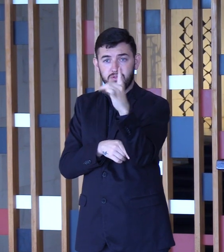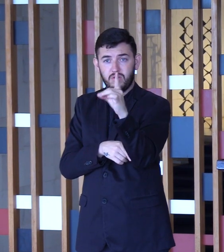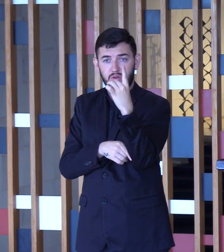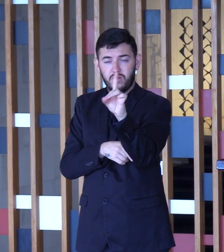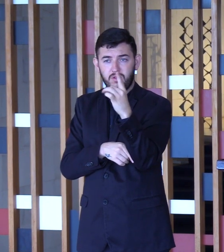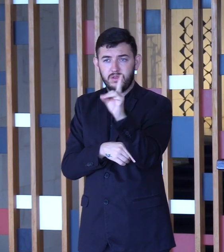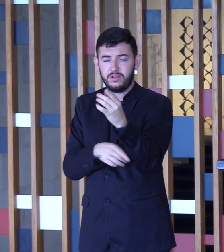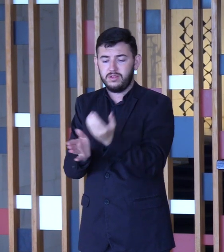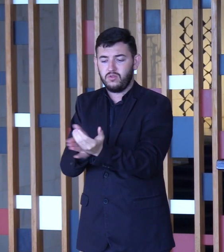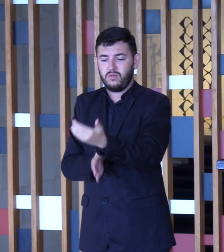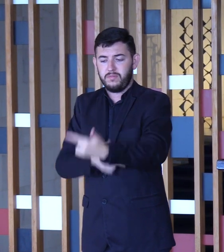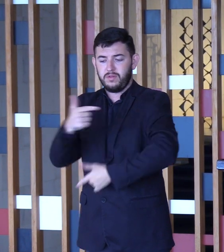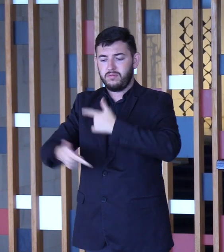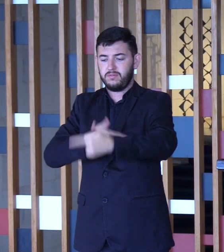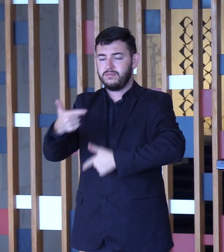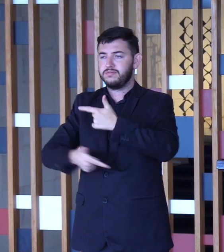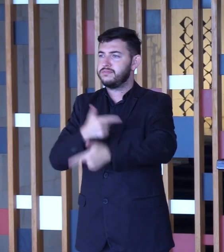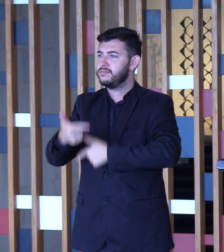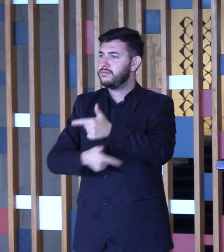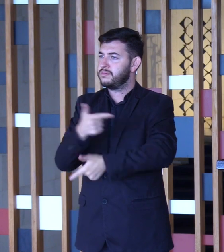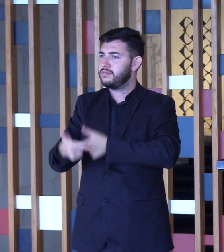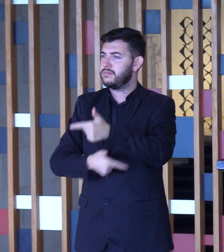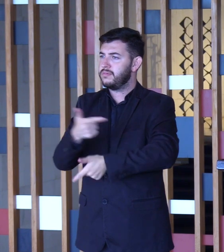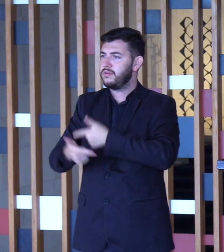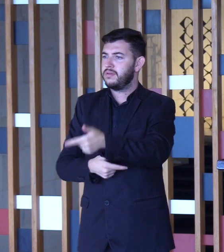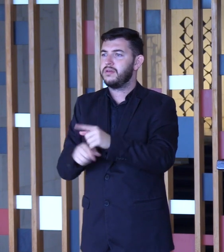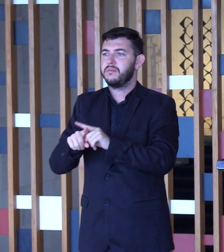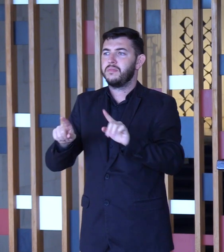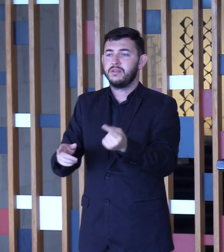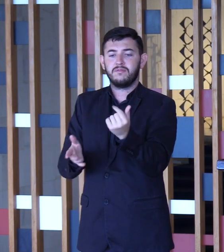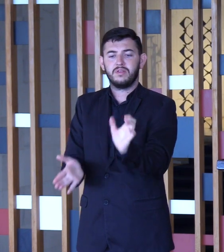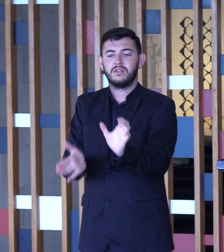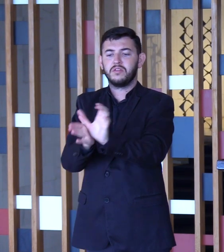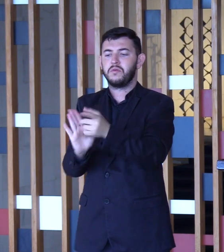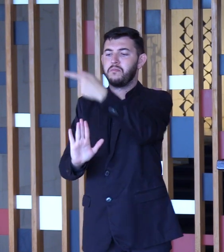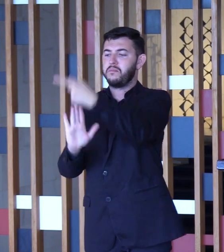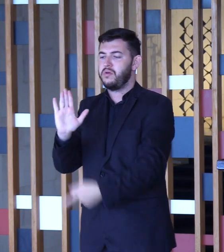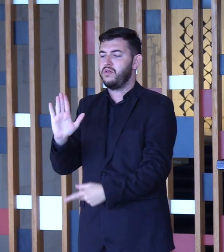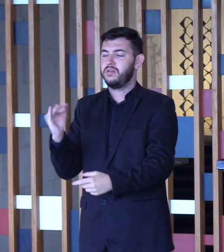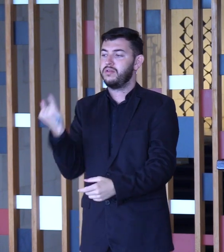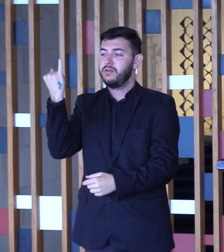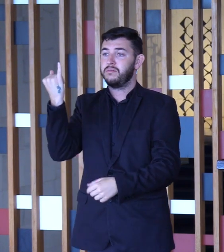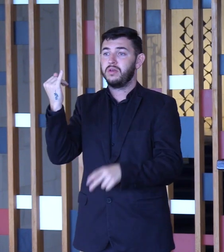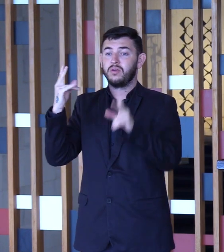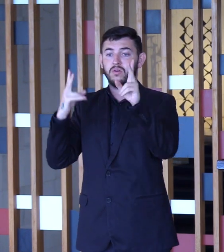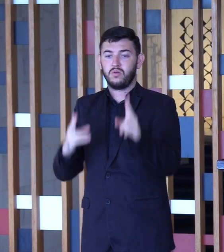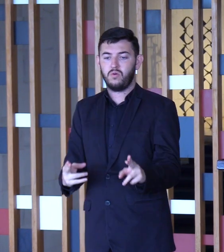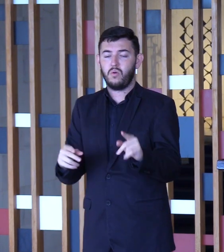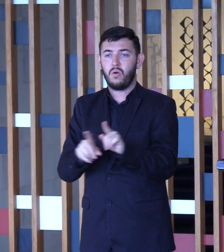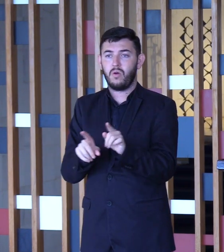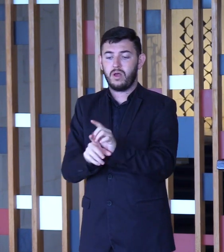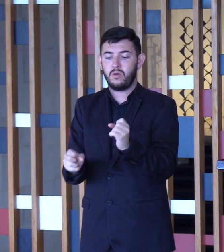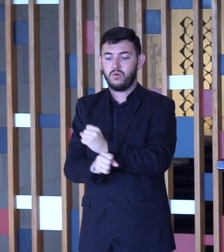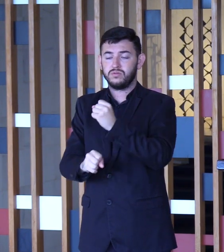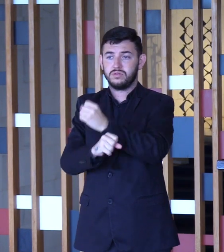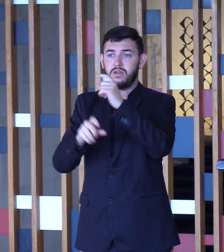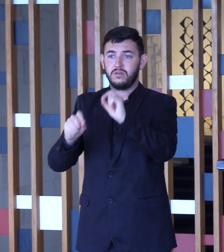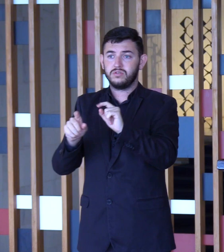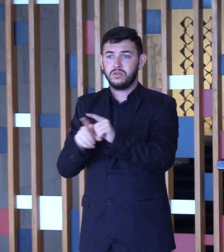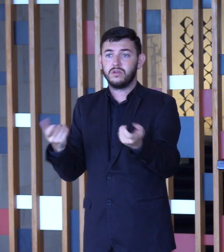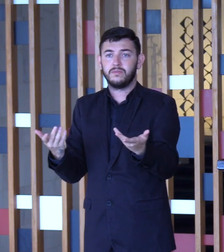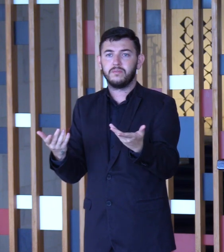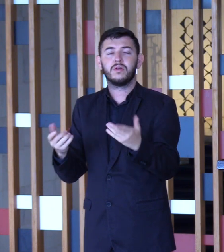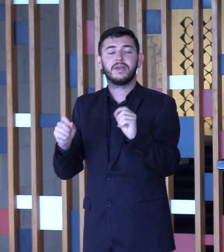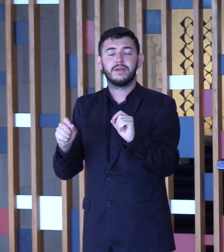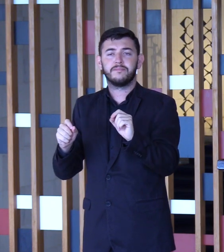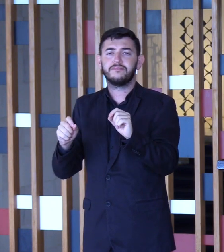início da operação. Financiam com isso importantes projetos, como a construção de duas novas pontes internacionais que virão